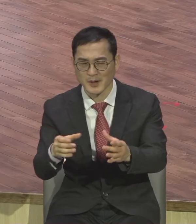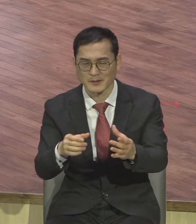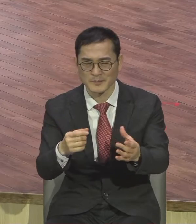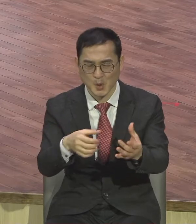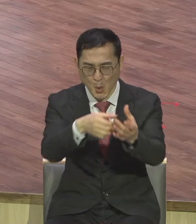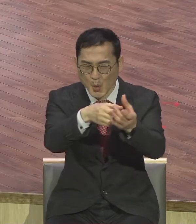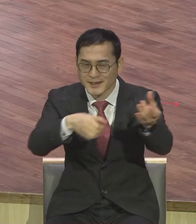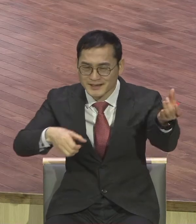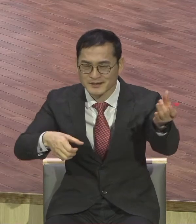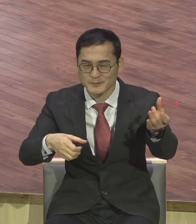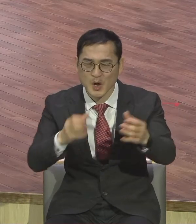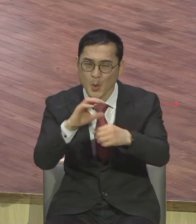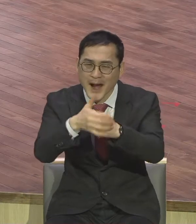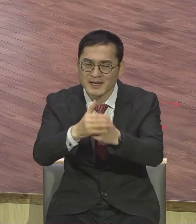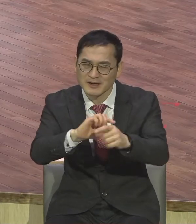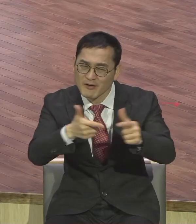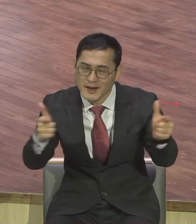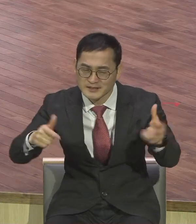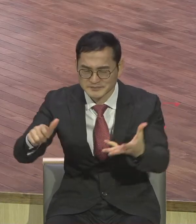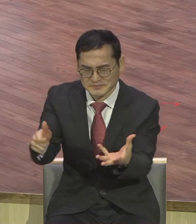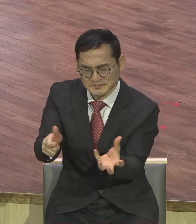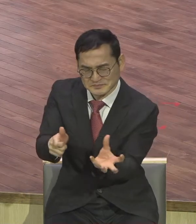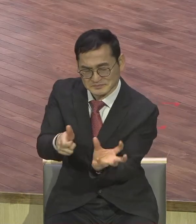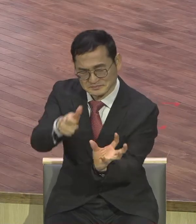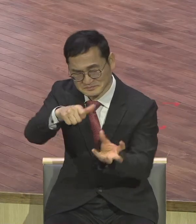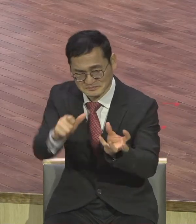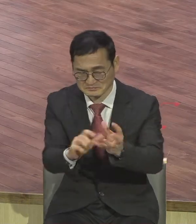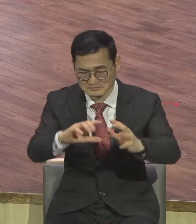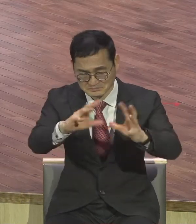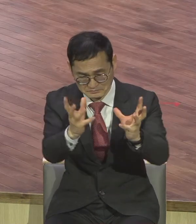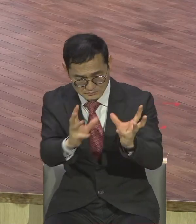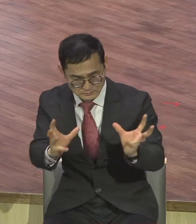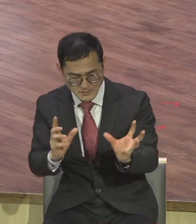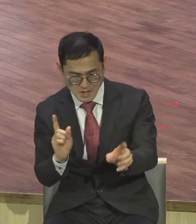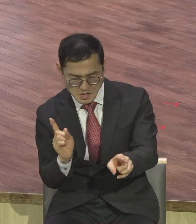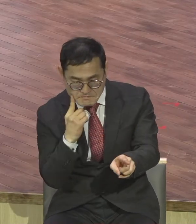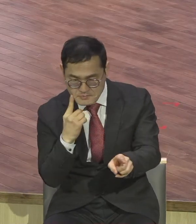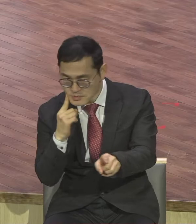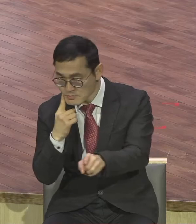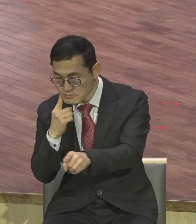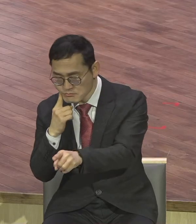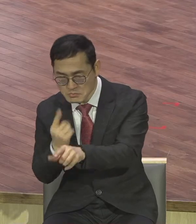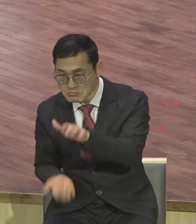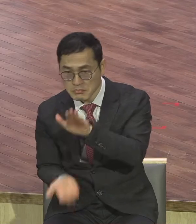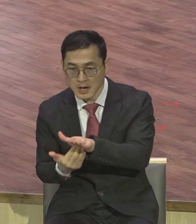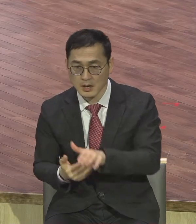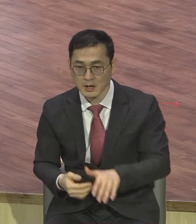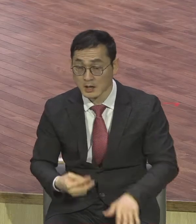과일들 야채들 가지고 만들어내는데 기가 막히게 안 보이는데 달인이란 달인